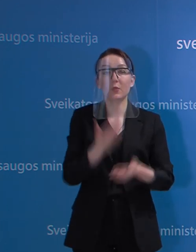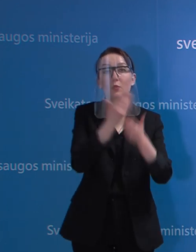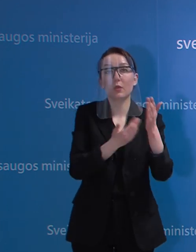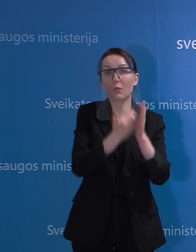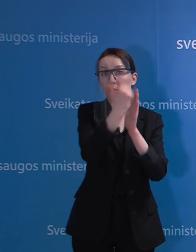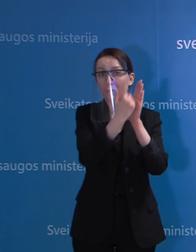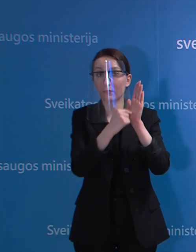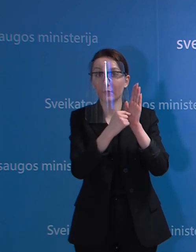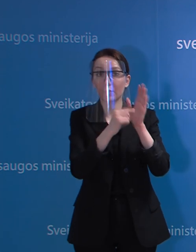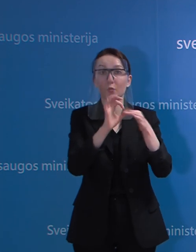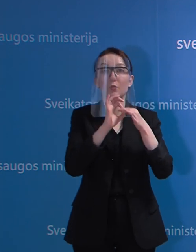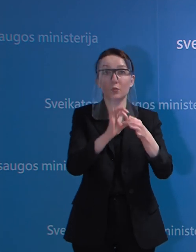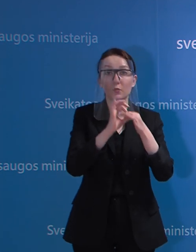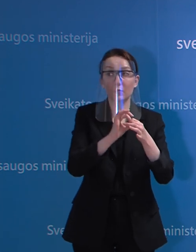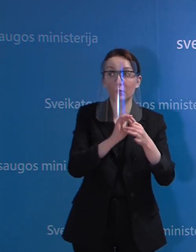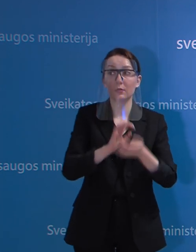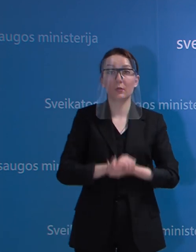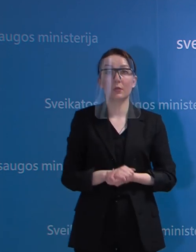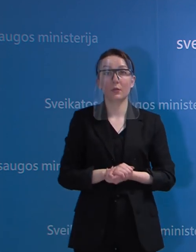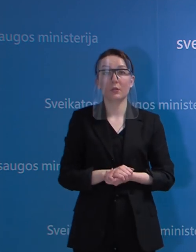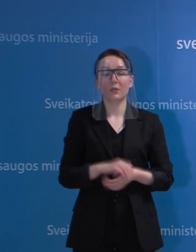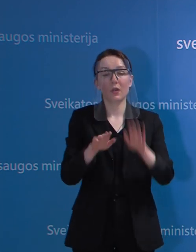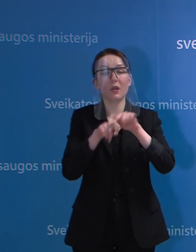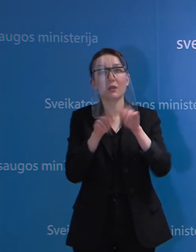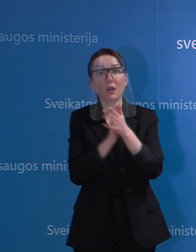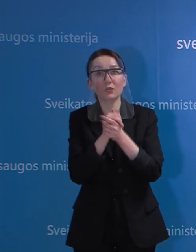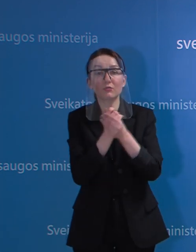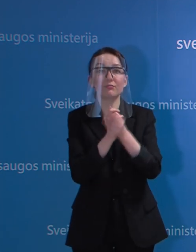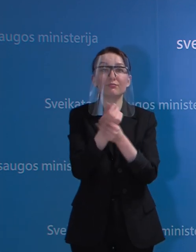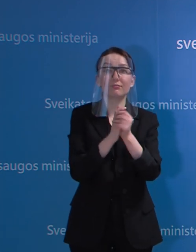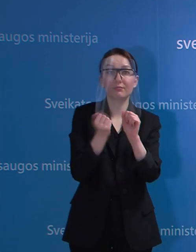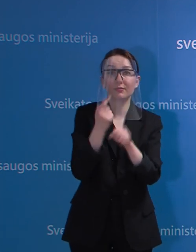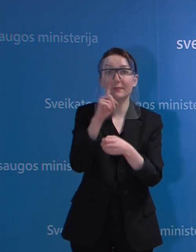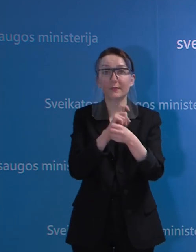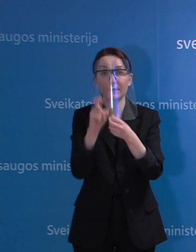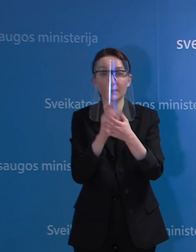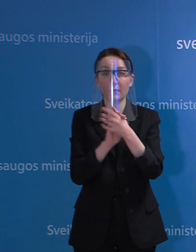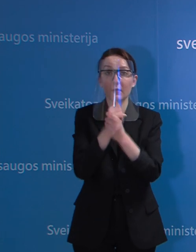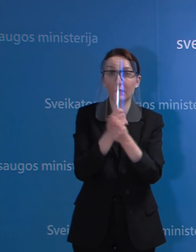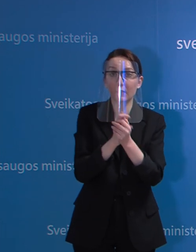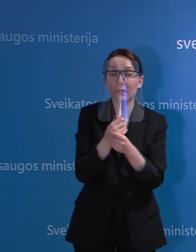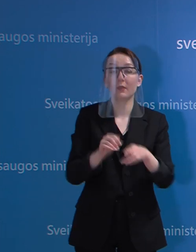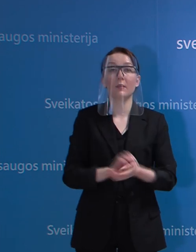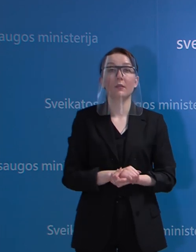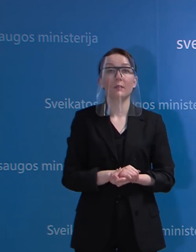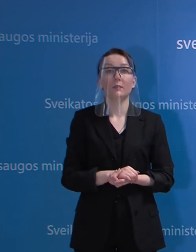rekomendacijos yra susijusiasi su tą pačią rankų hygieną, kuo dažnesnių jų plovimu.